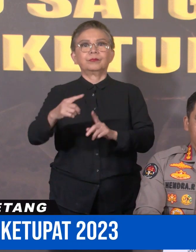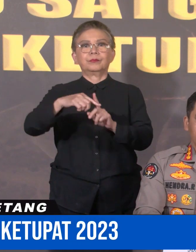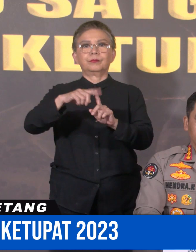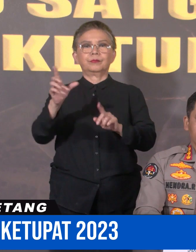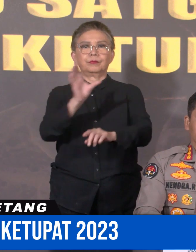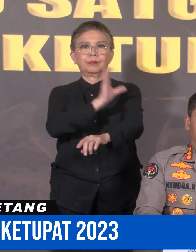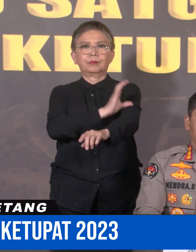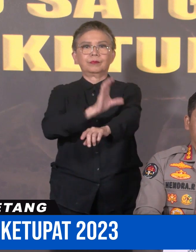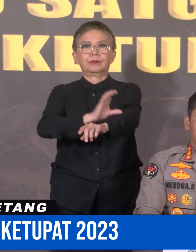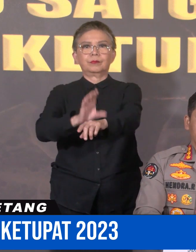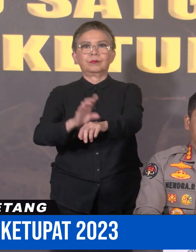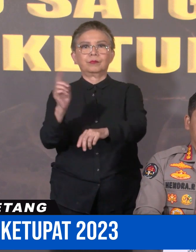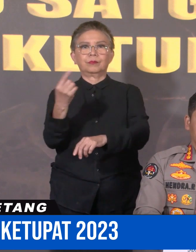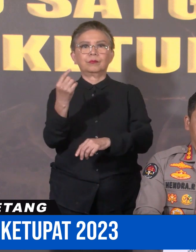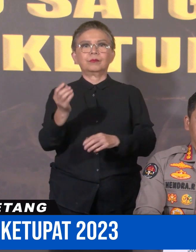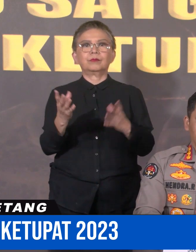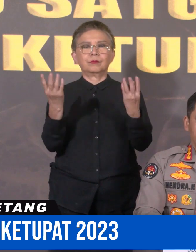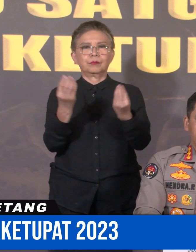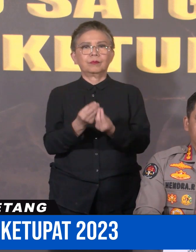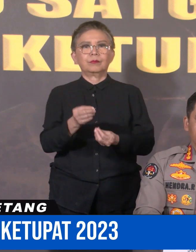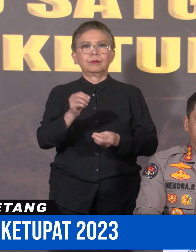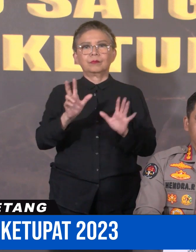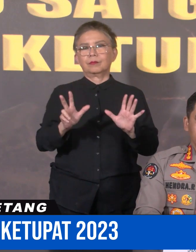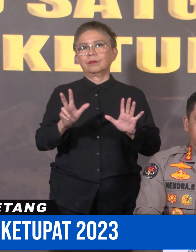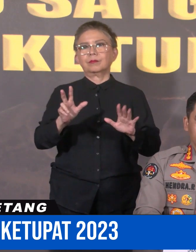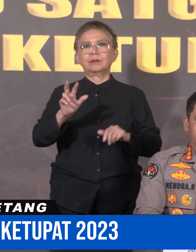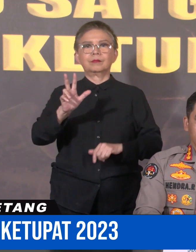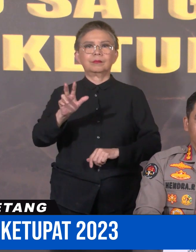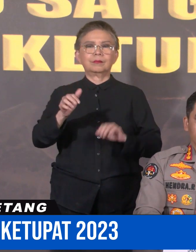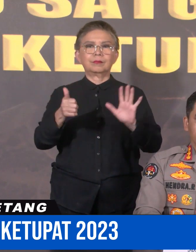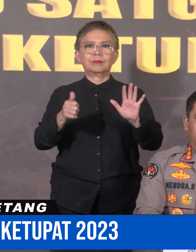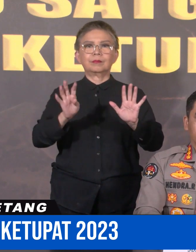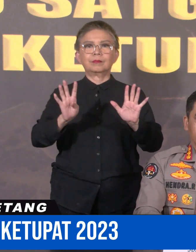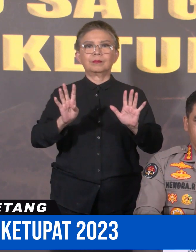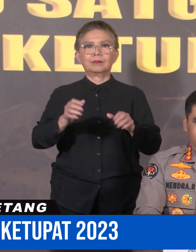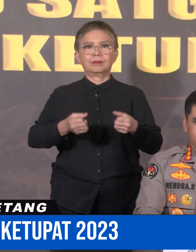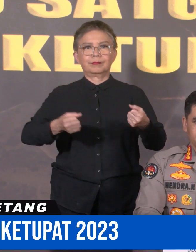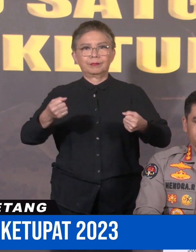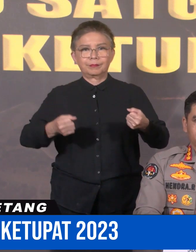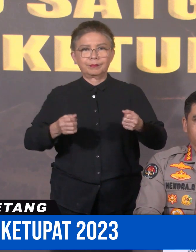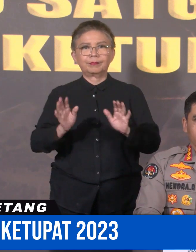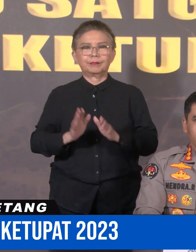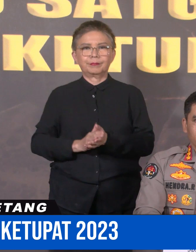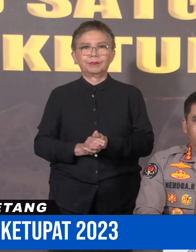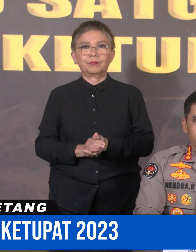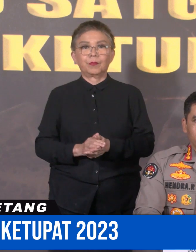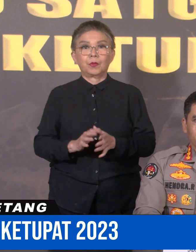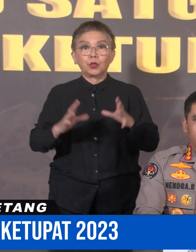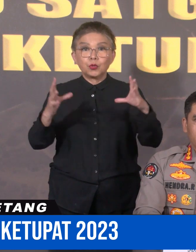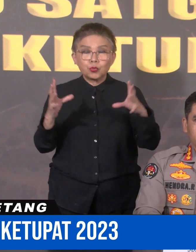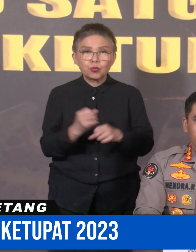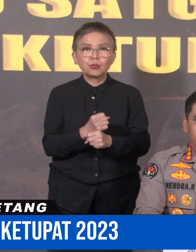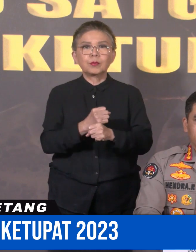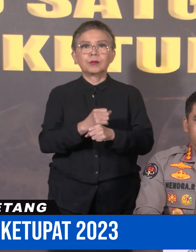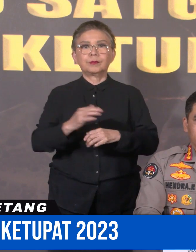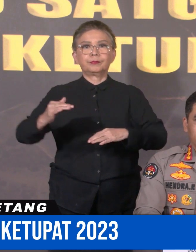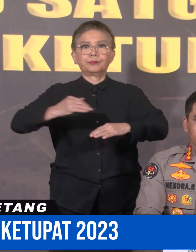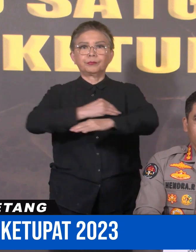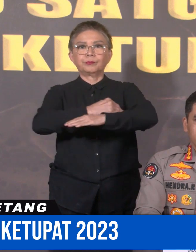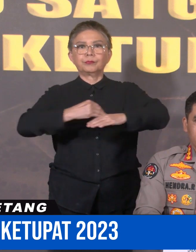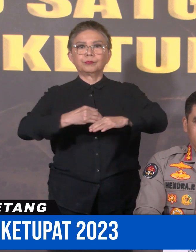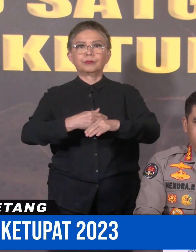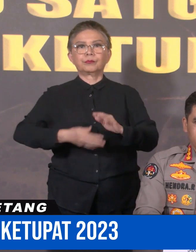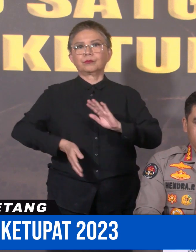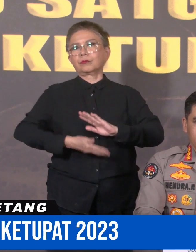gate Cikampek utama sebanyak 8.369 kendaraan Volume arus lalu